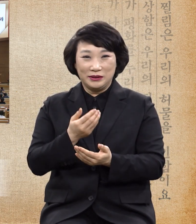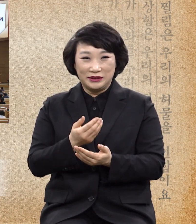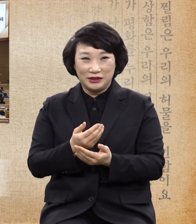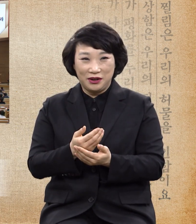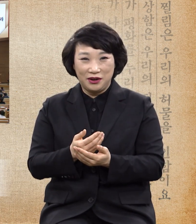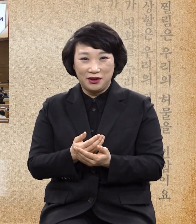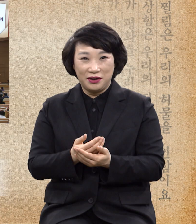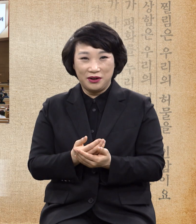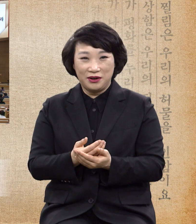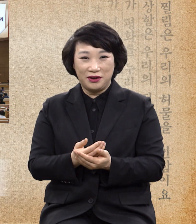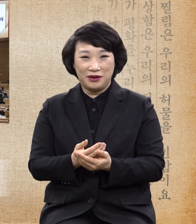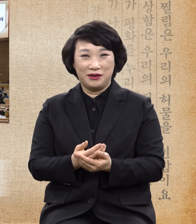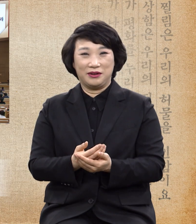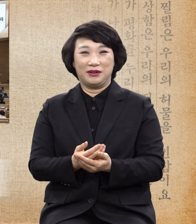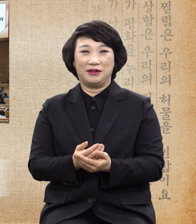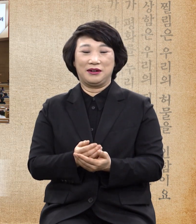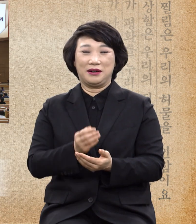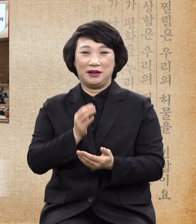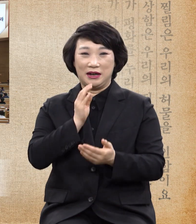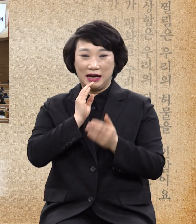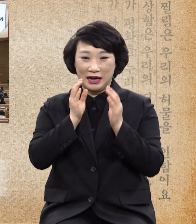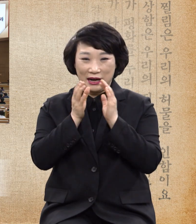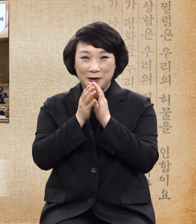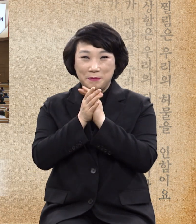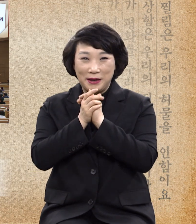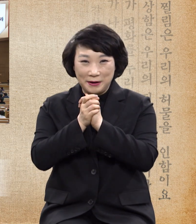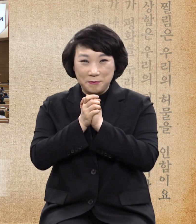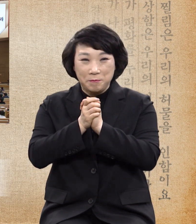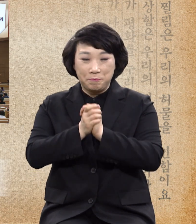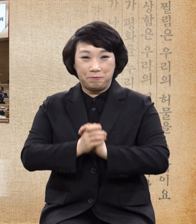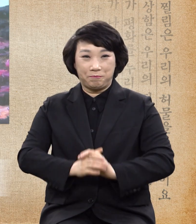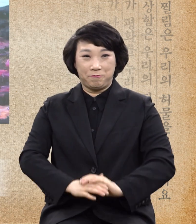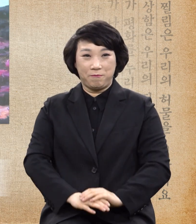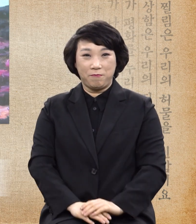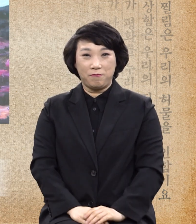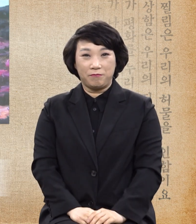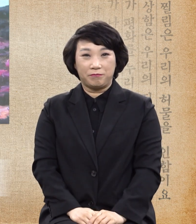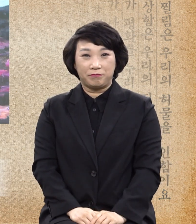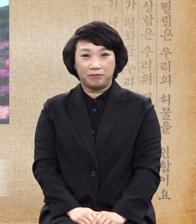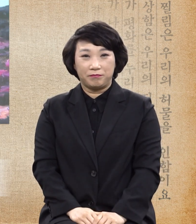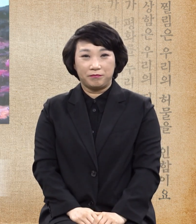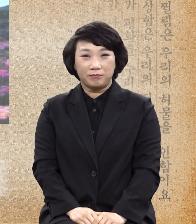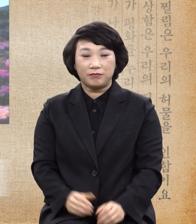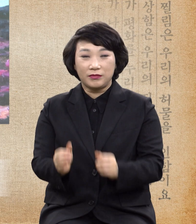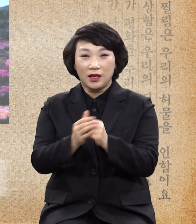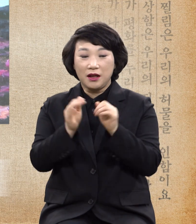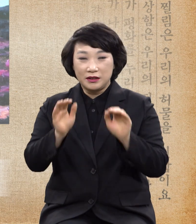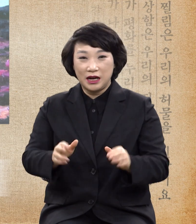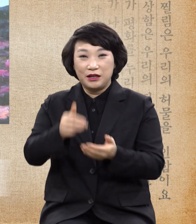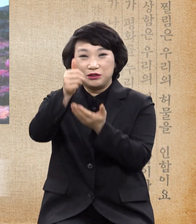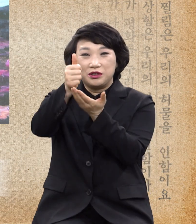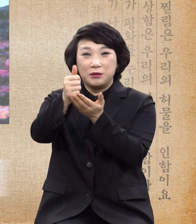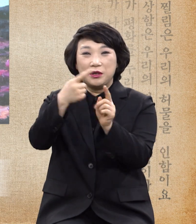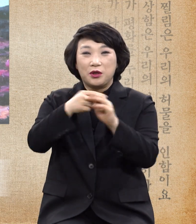내게도 주시옵소서 그래서 주님은 교회를 향하여